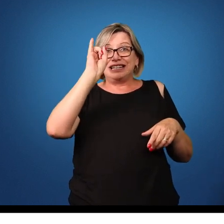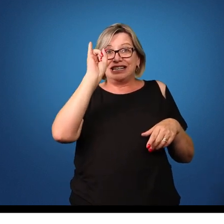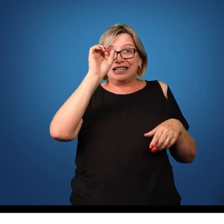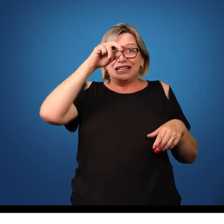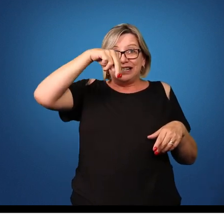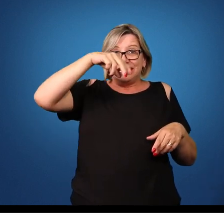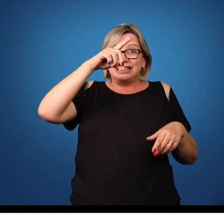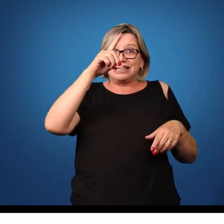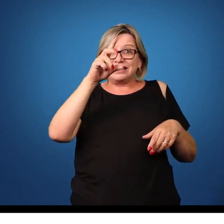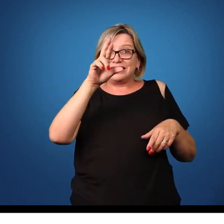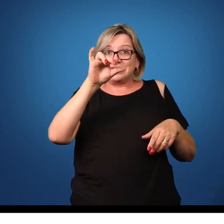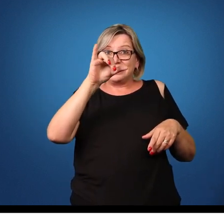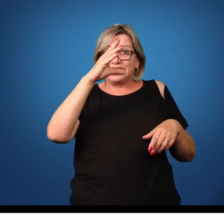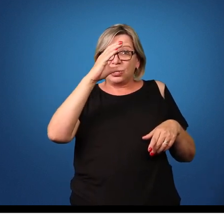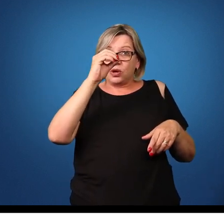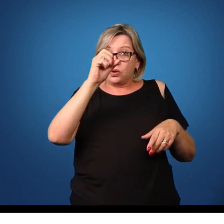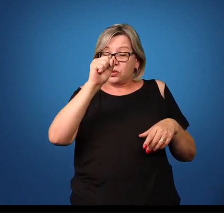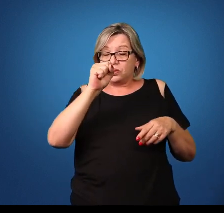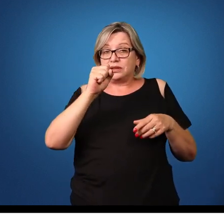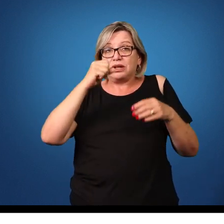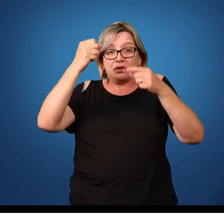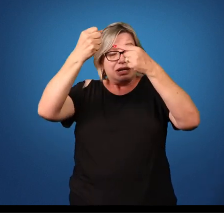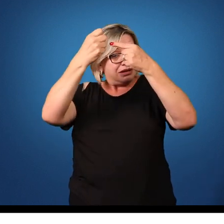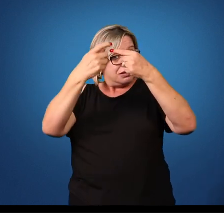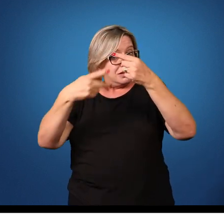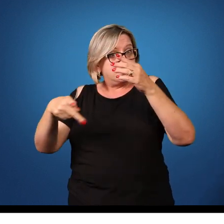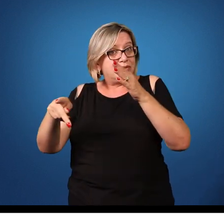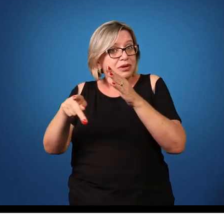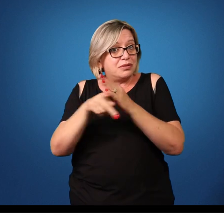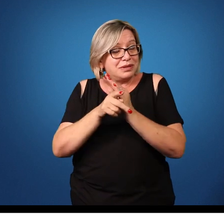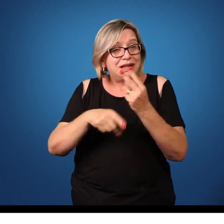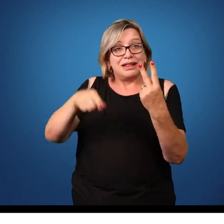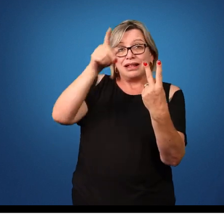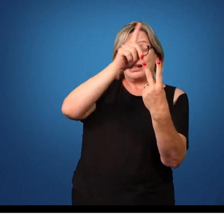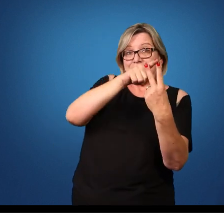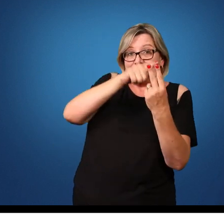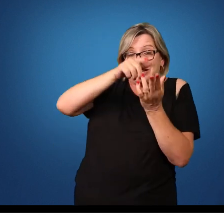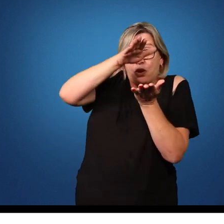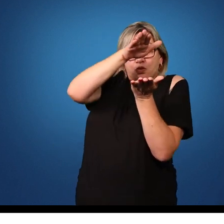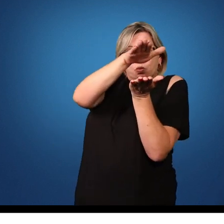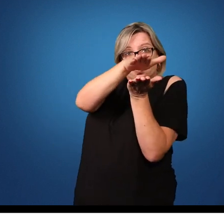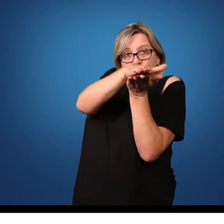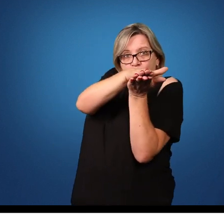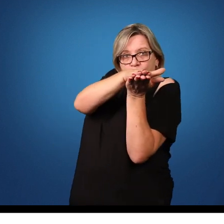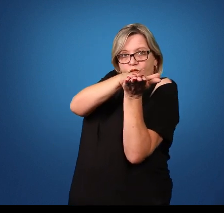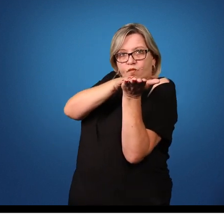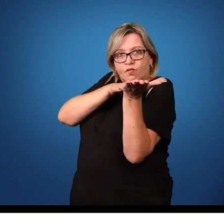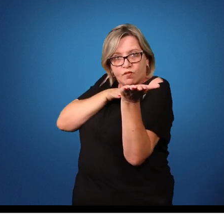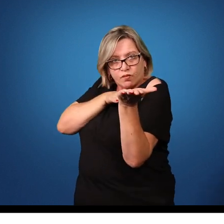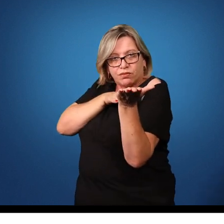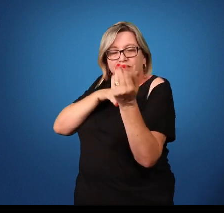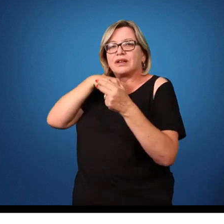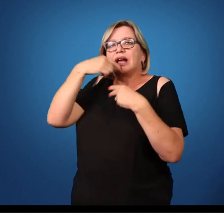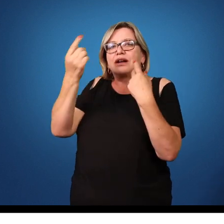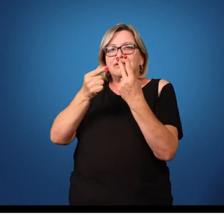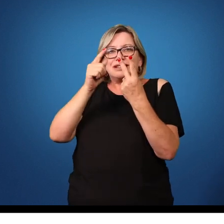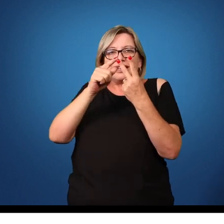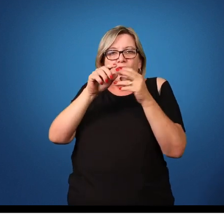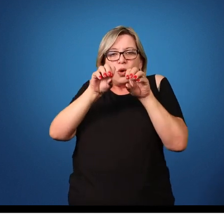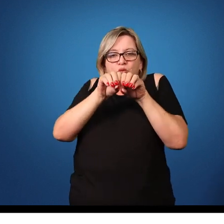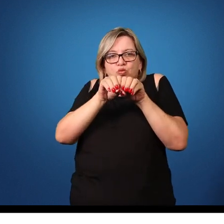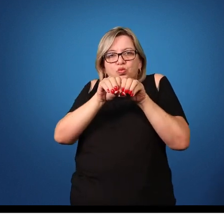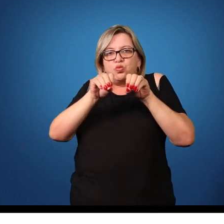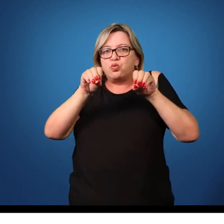plateuminto é essa característica. Os plateumintos eram vermes achatados, Dorso-ventralmente achatados.